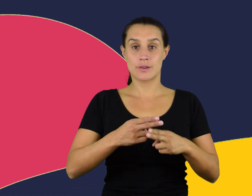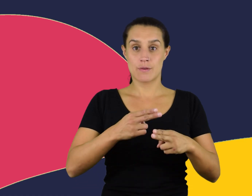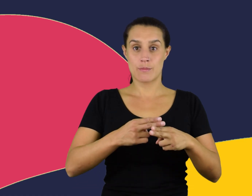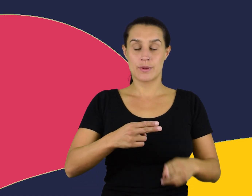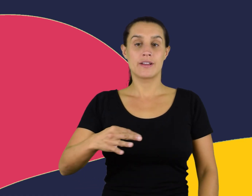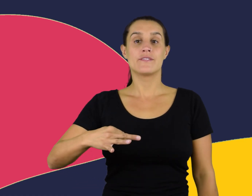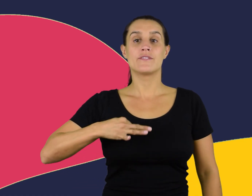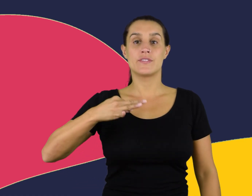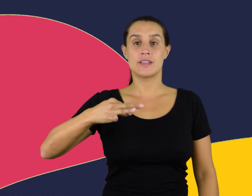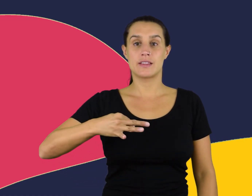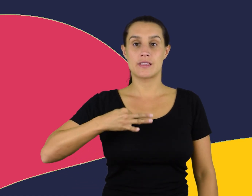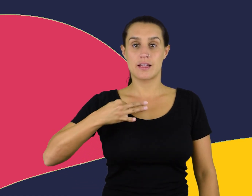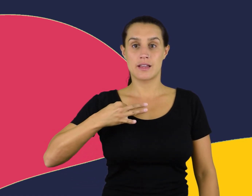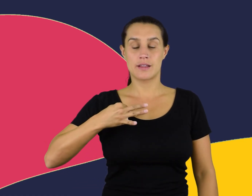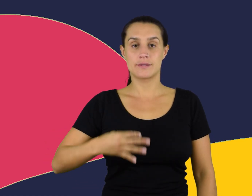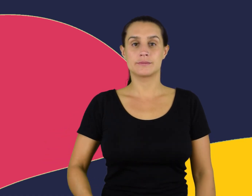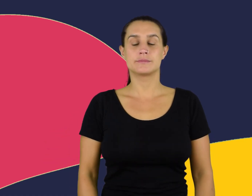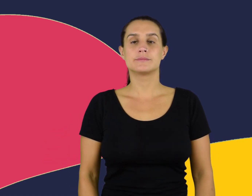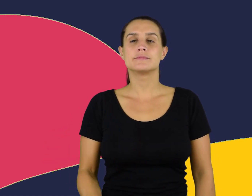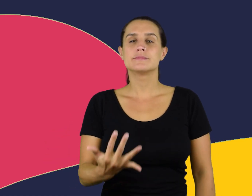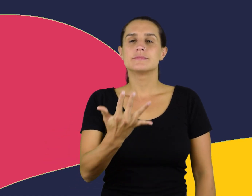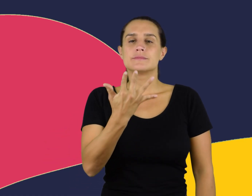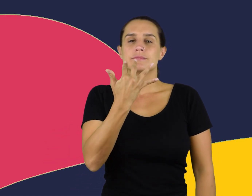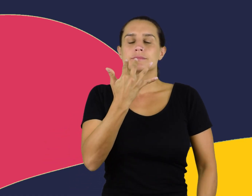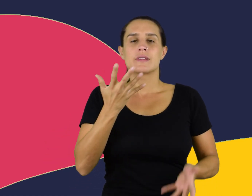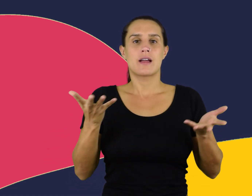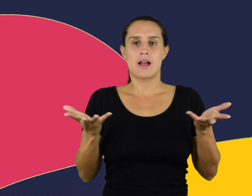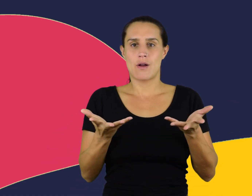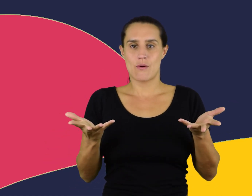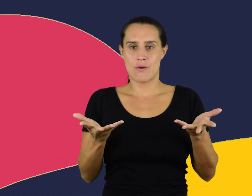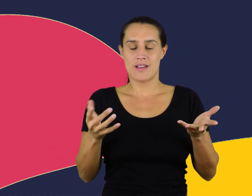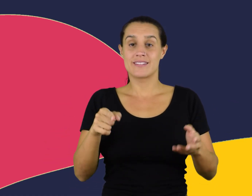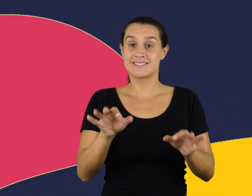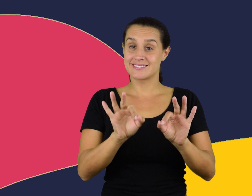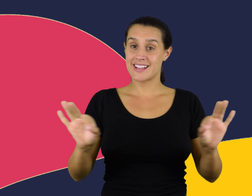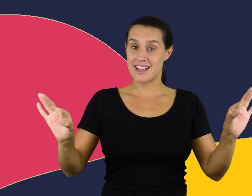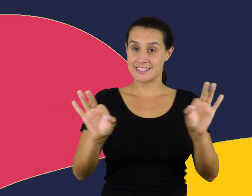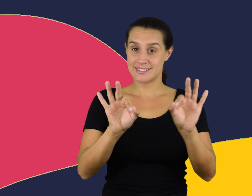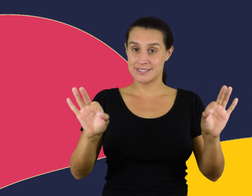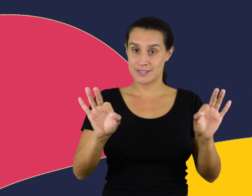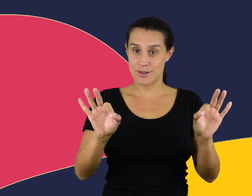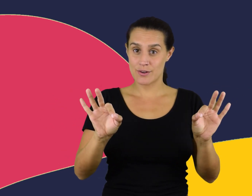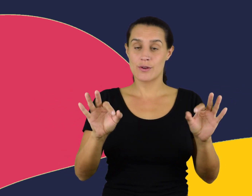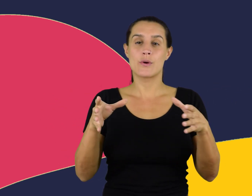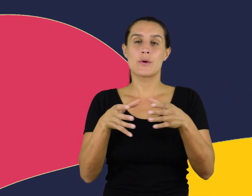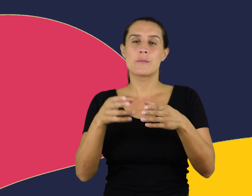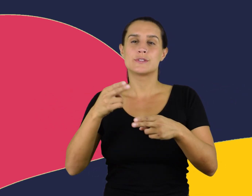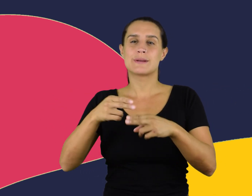La vida. Respira el momento. Canción de calle 13. Puerto Rico.